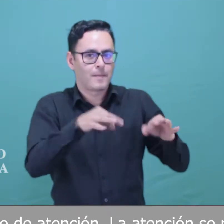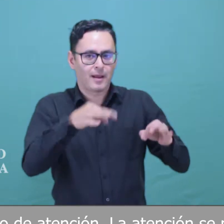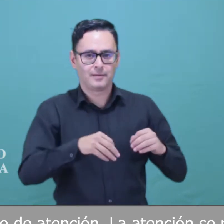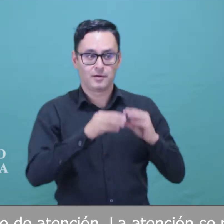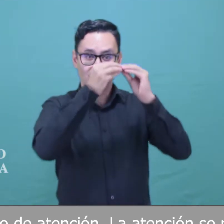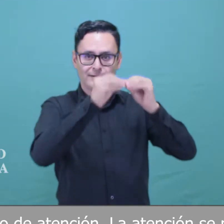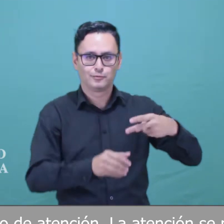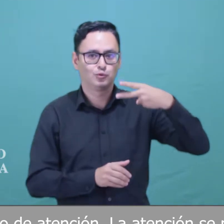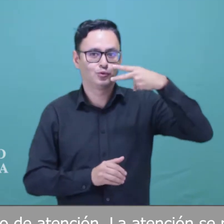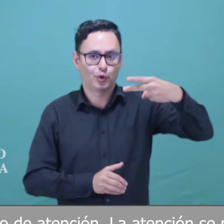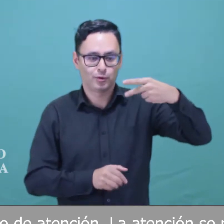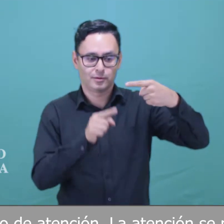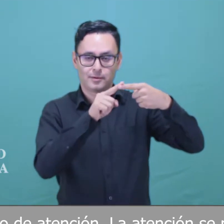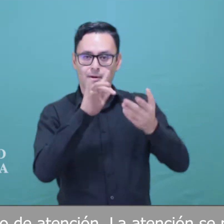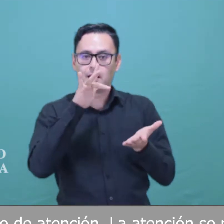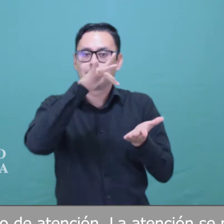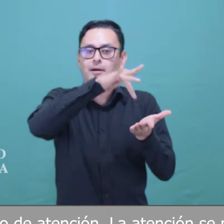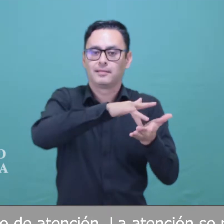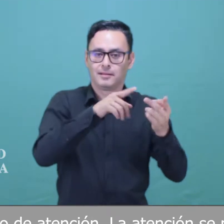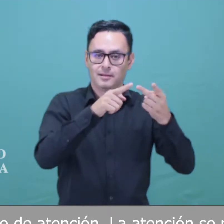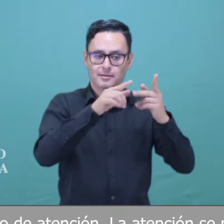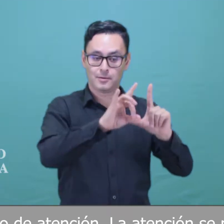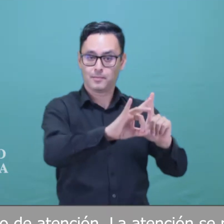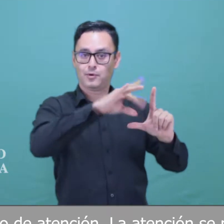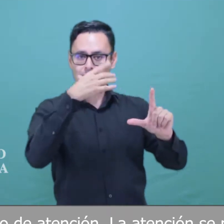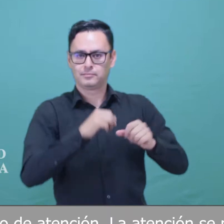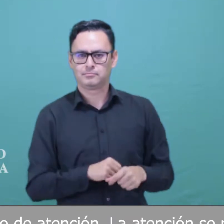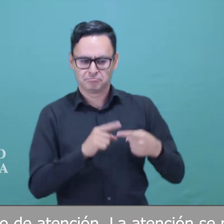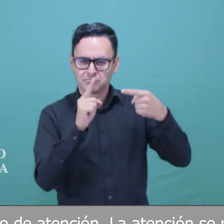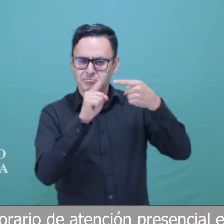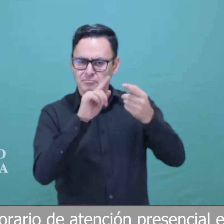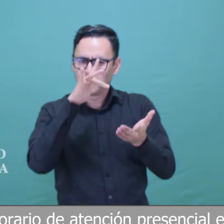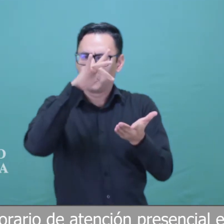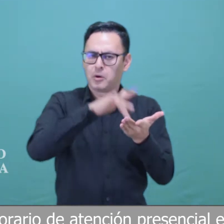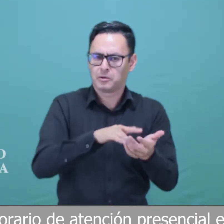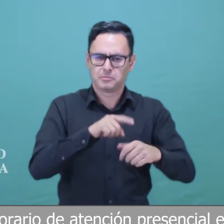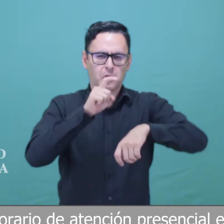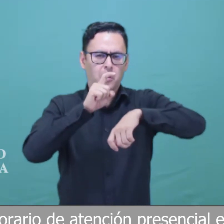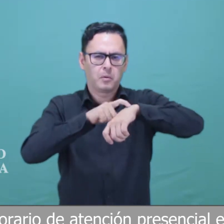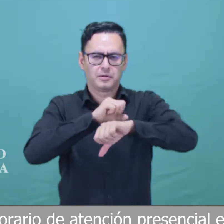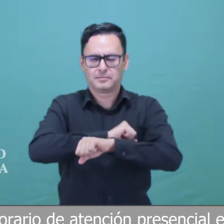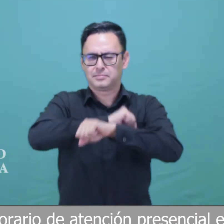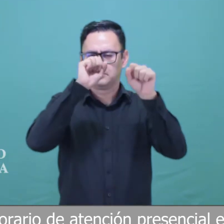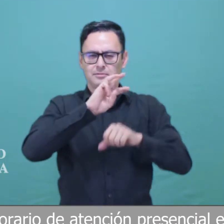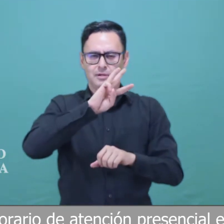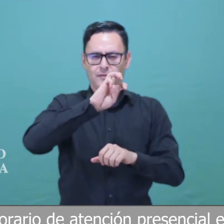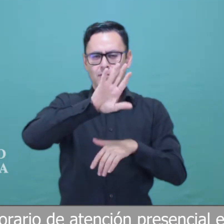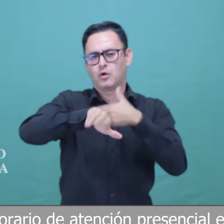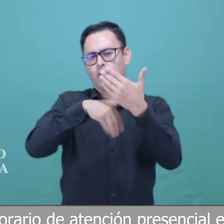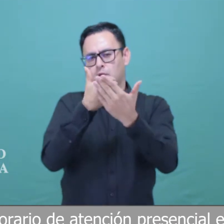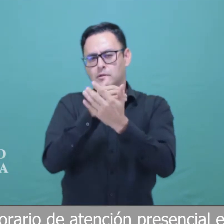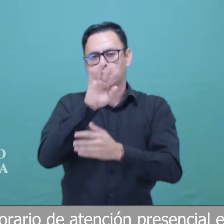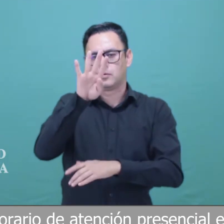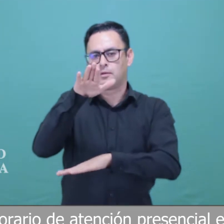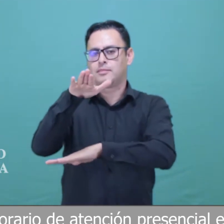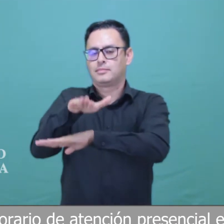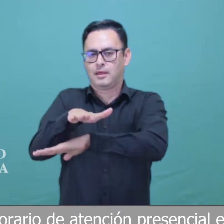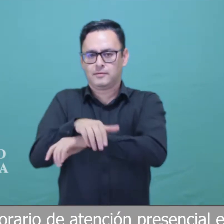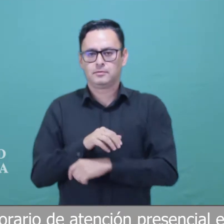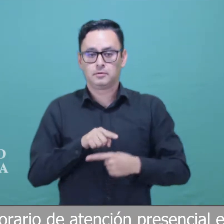atención se presta de manera presencial y virtual. El horario de atención presencial es de 8 de la mañana